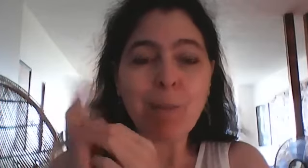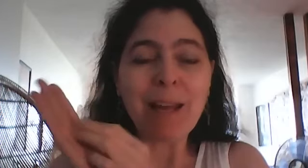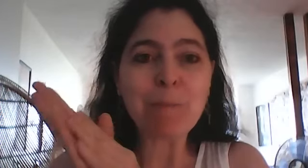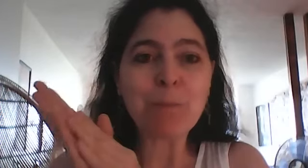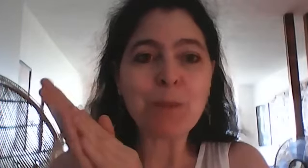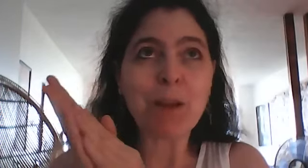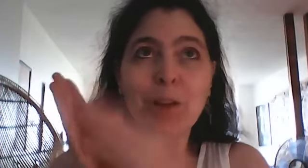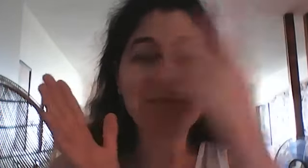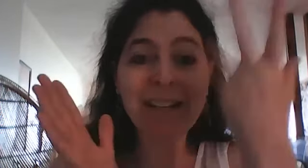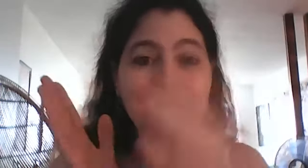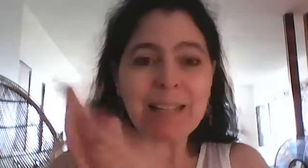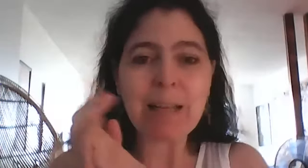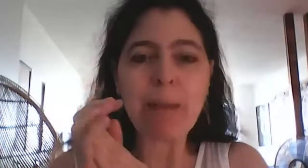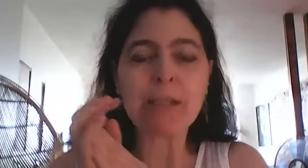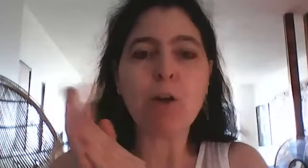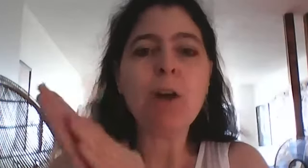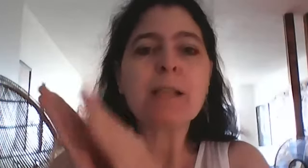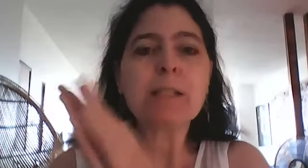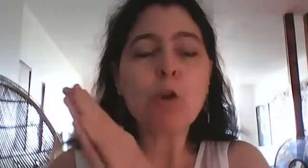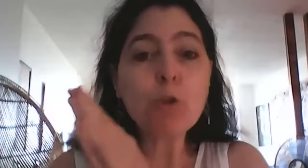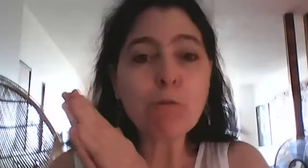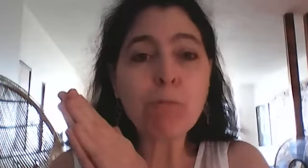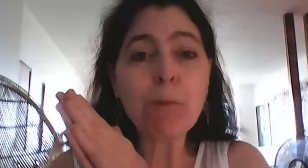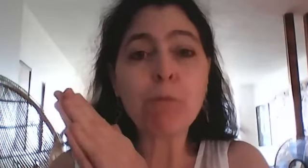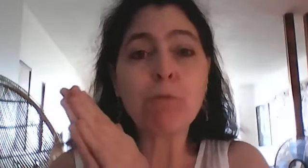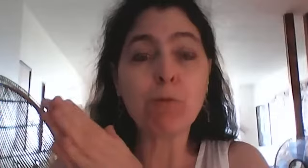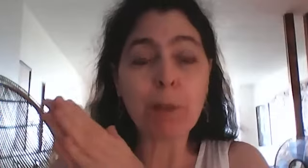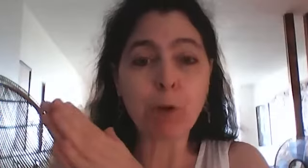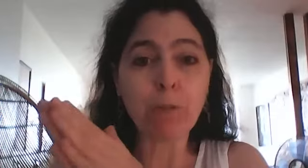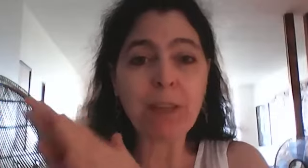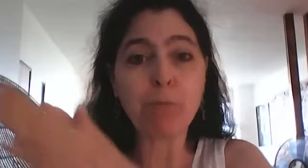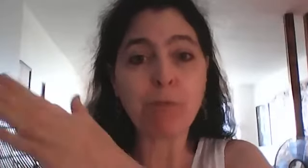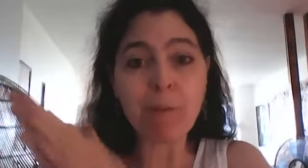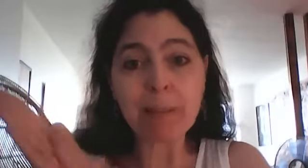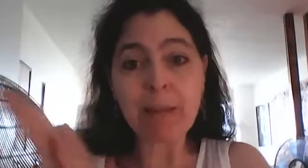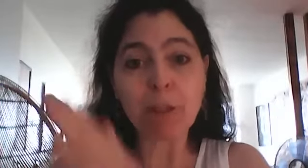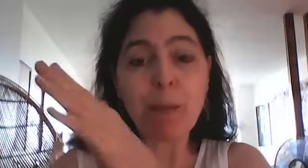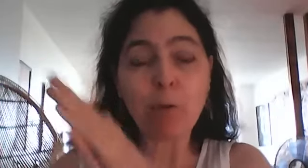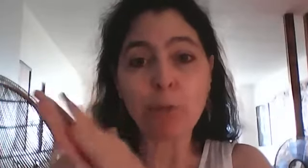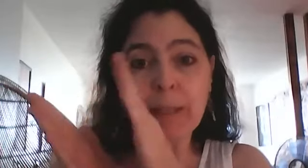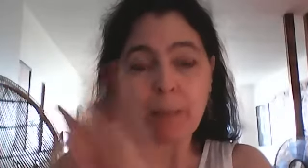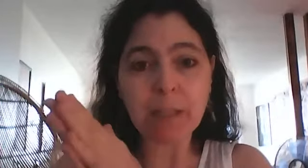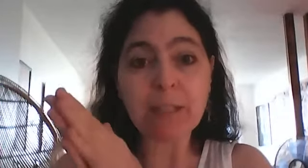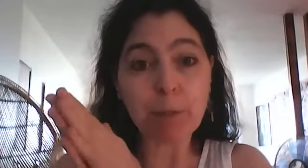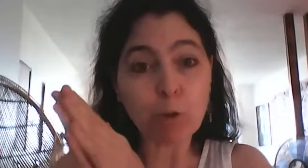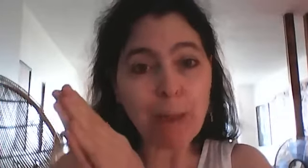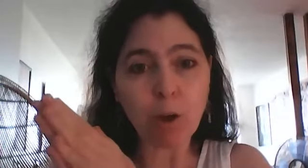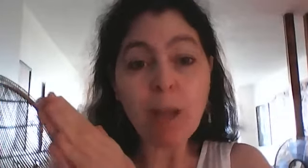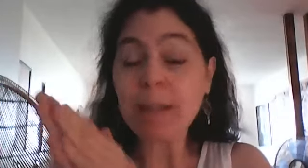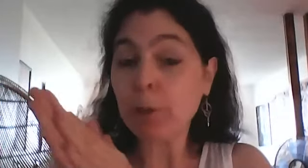problèmes d'entités dans la maison si c'est un lieu que vous pouvez vous voulez purifier vous pouvez mettre dans votre main au lieu de mettre la personne ça fait une maison ça fait